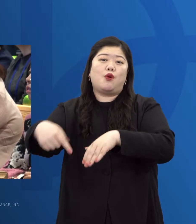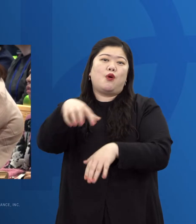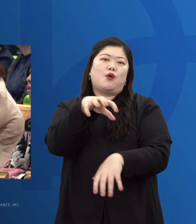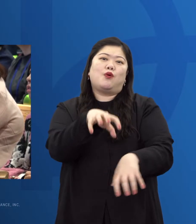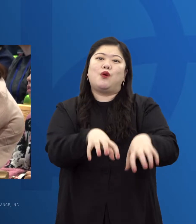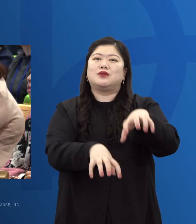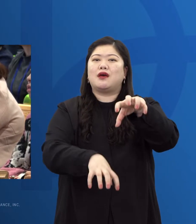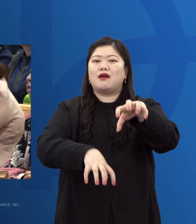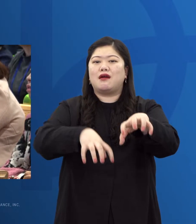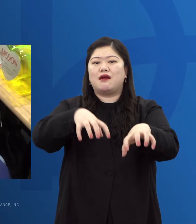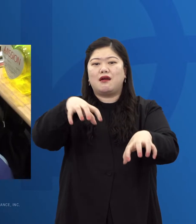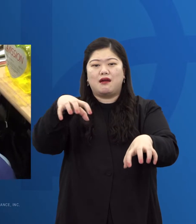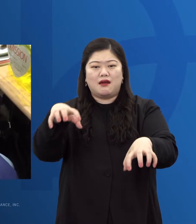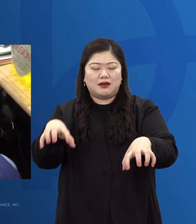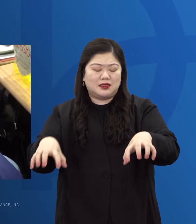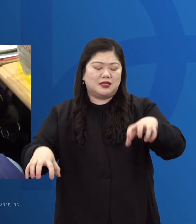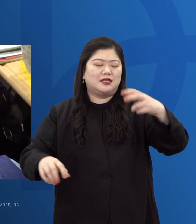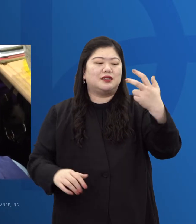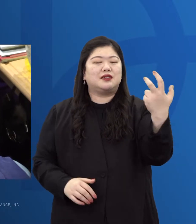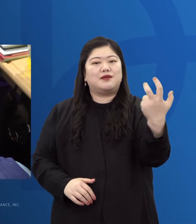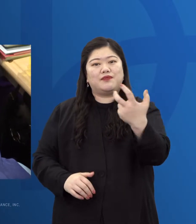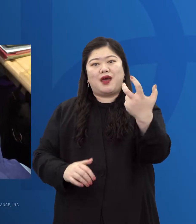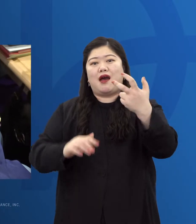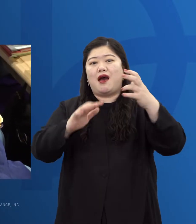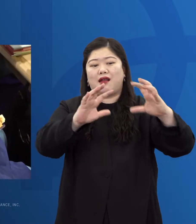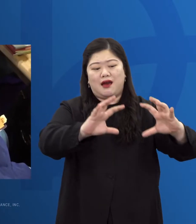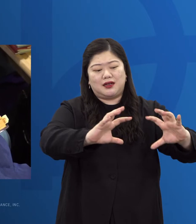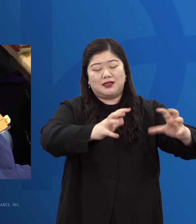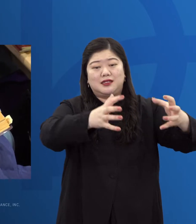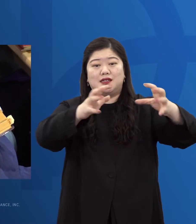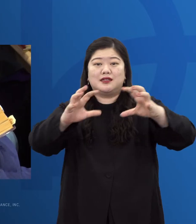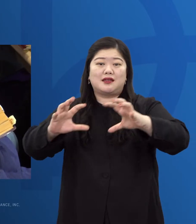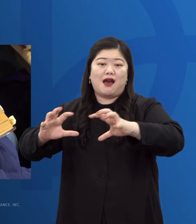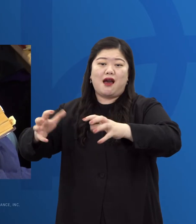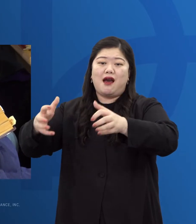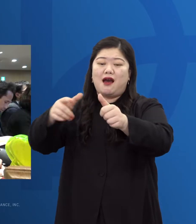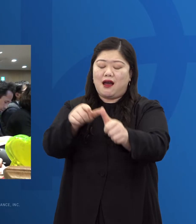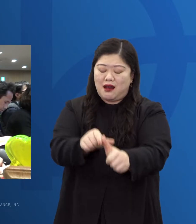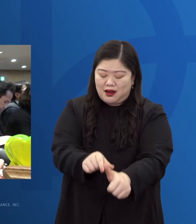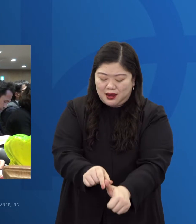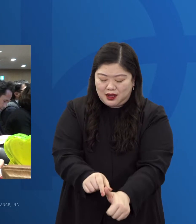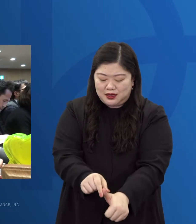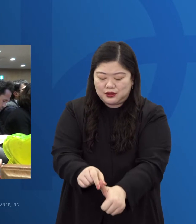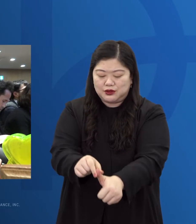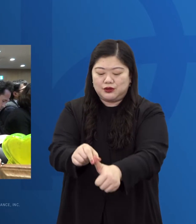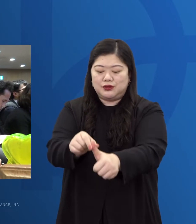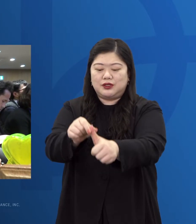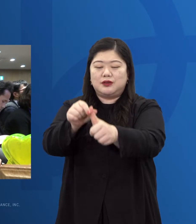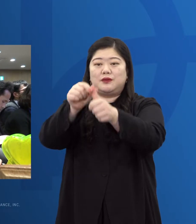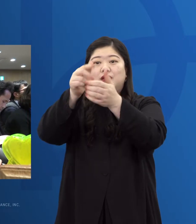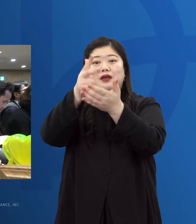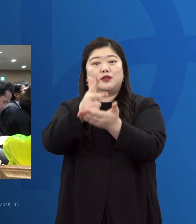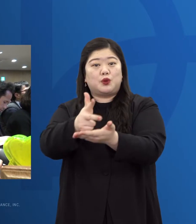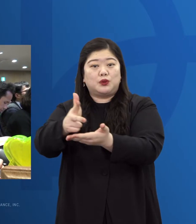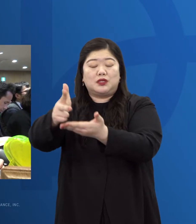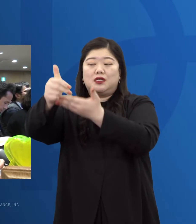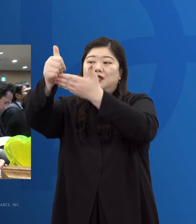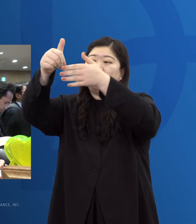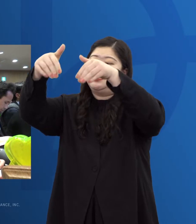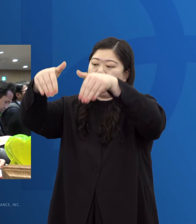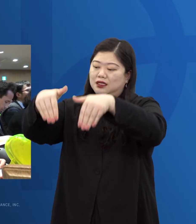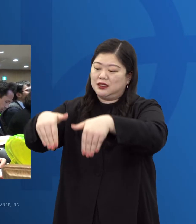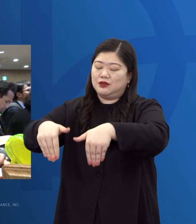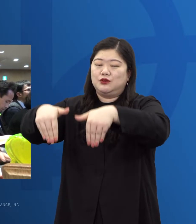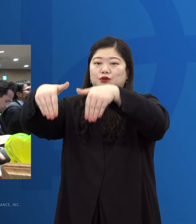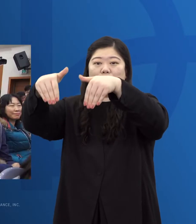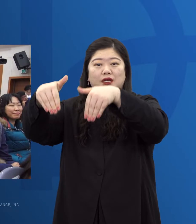곳곳에 70 나라를 살릴 주님의 종들